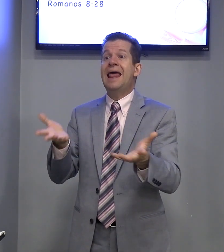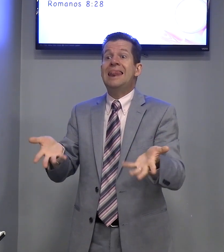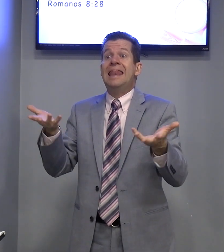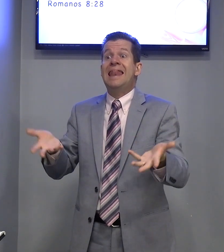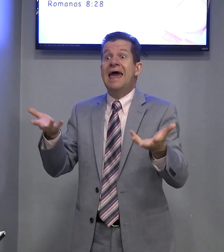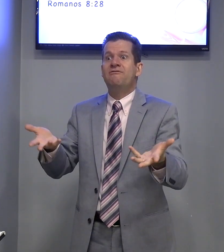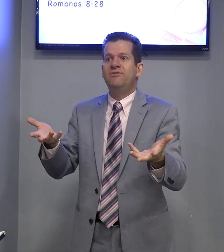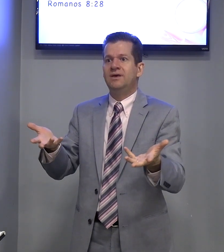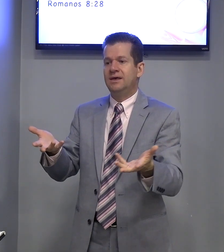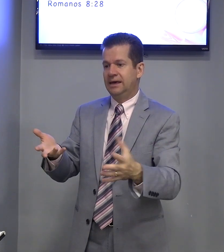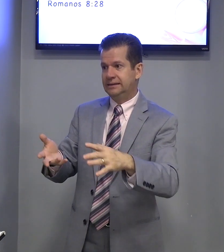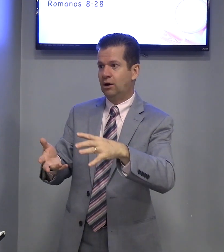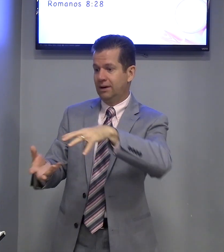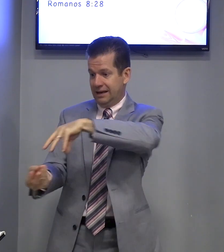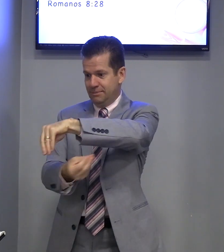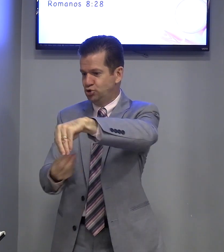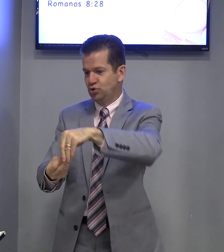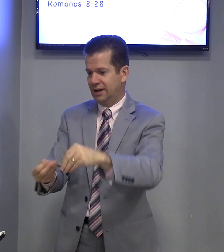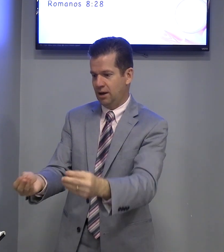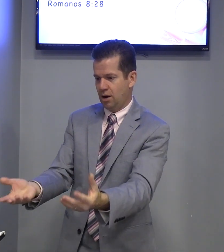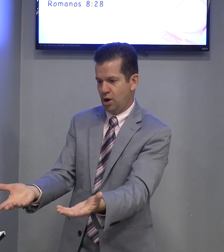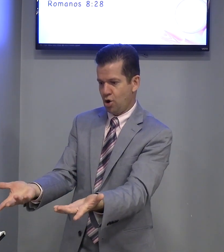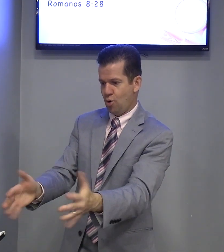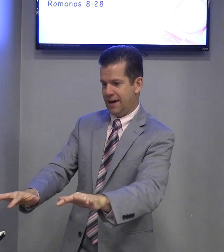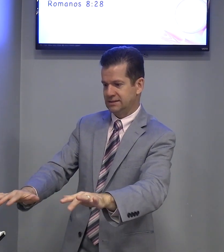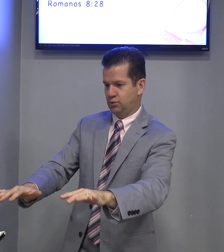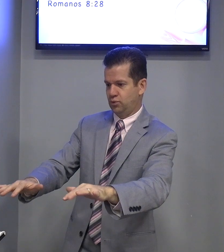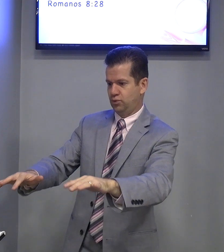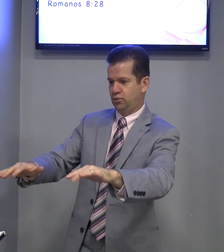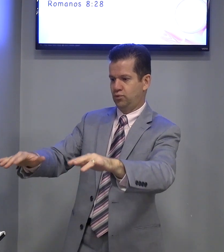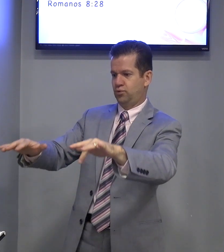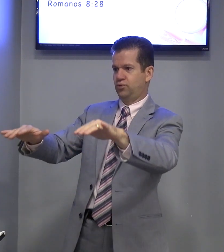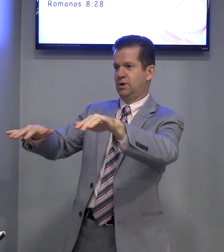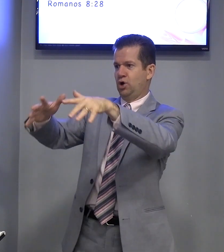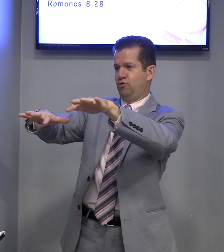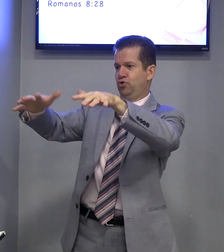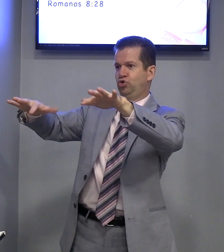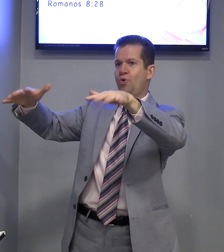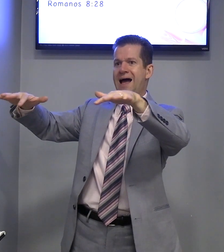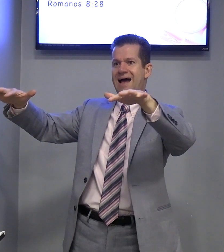é leve. Então, mistura, ele começa a flutuar.